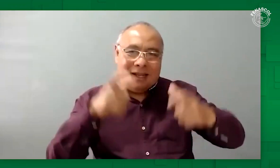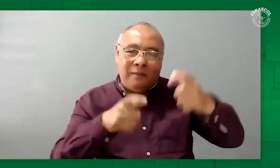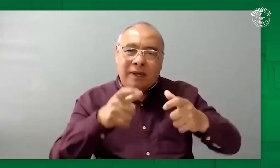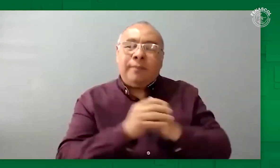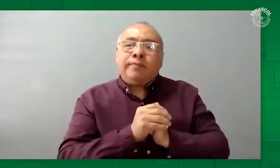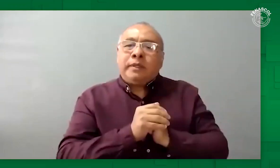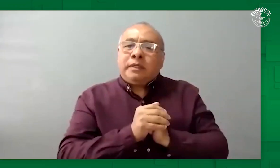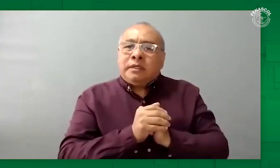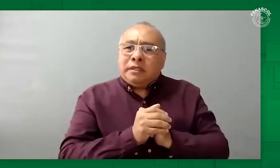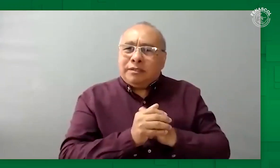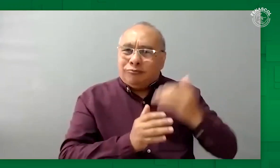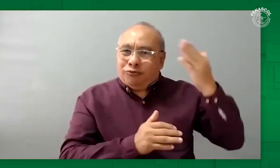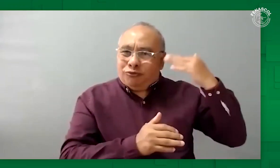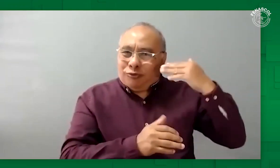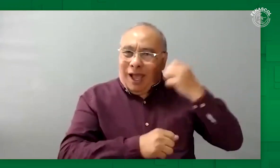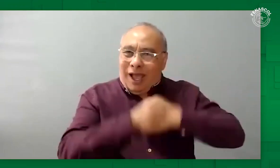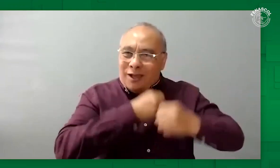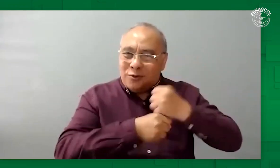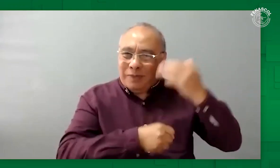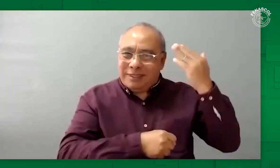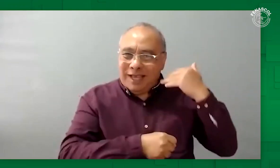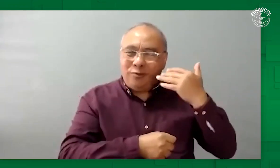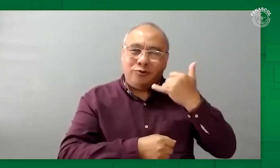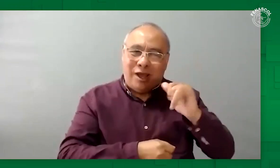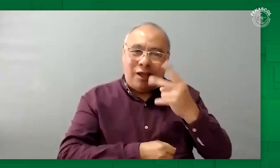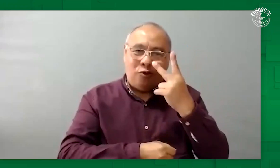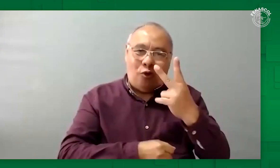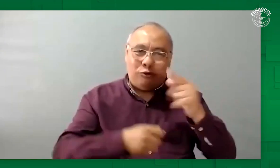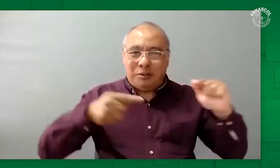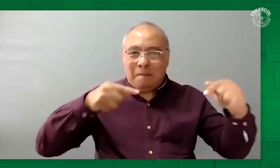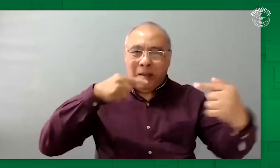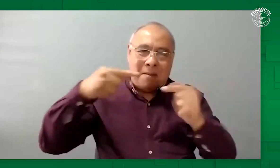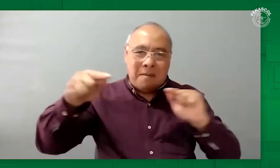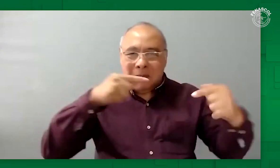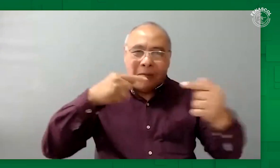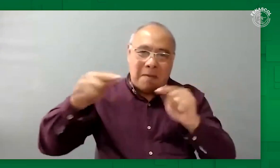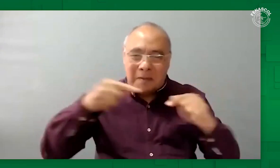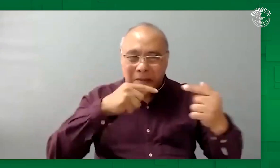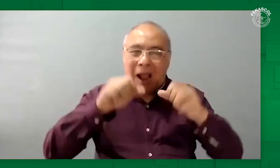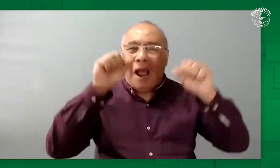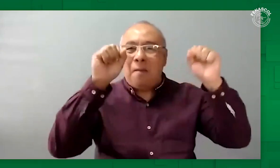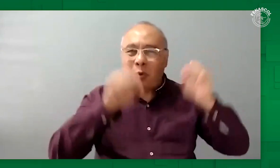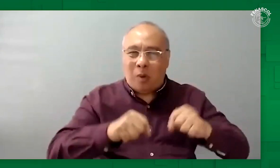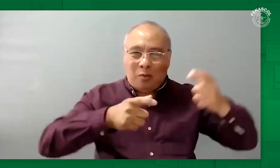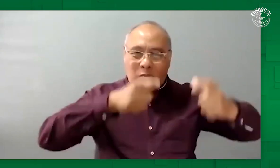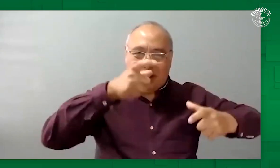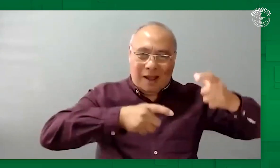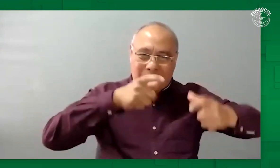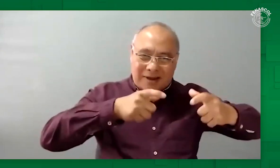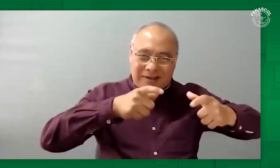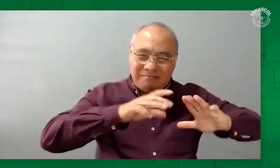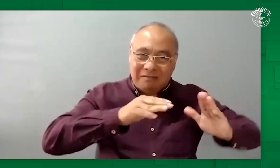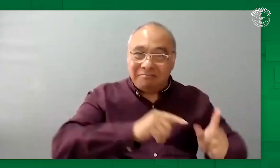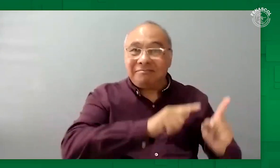quería preguntarle. El año pasado ya se aprobaron y se pasaron los dos debates en Cámara.